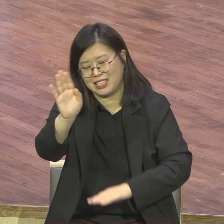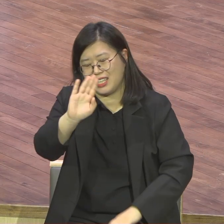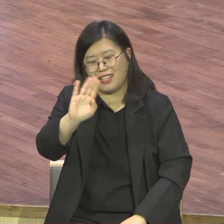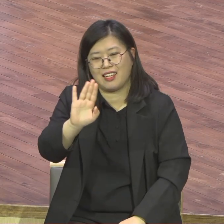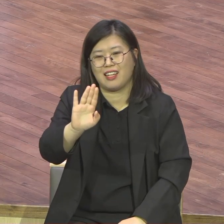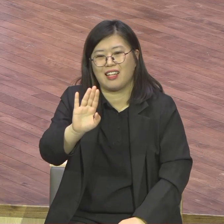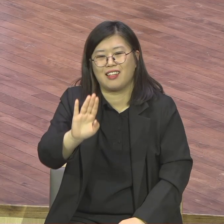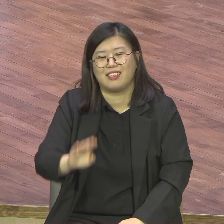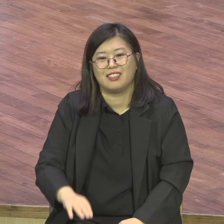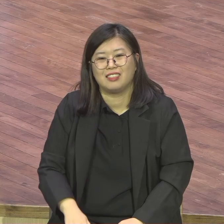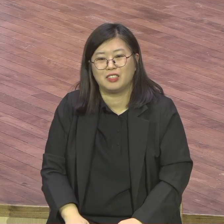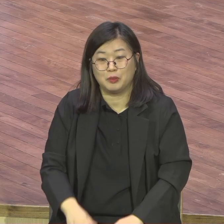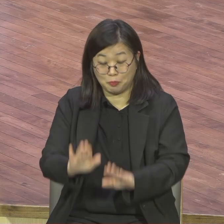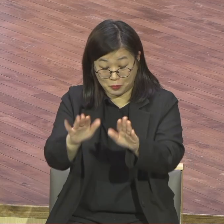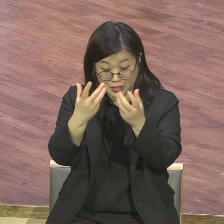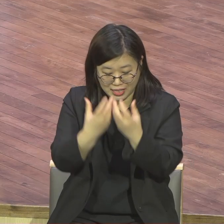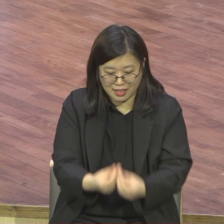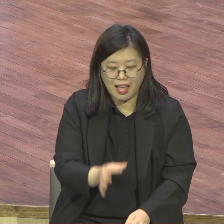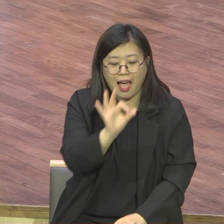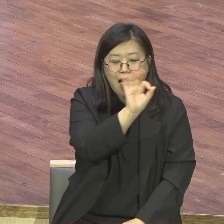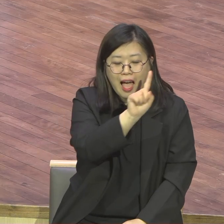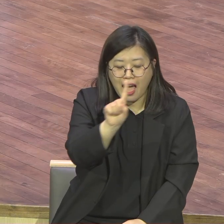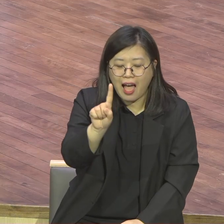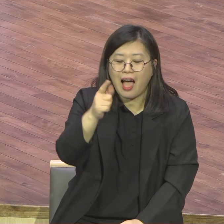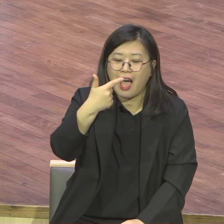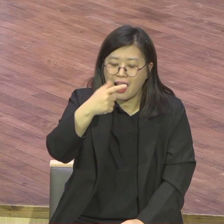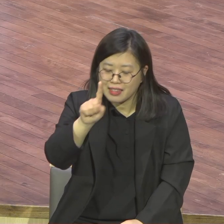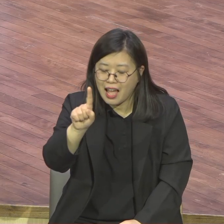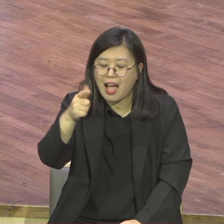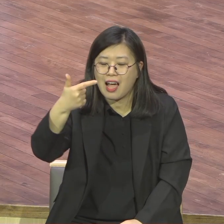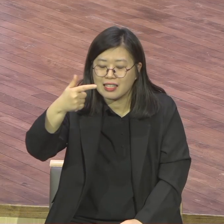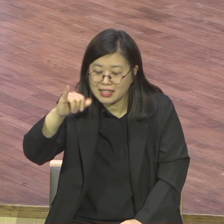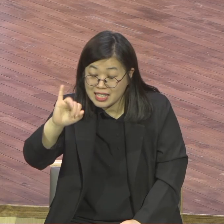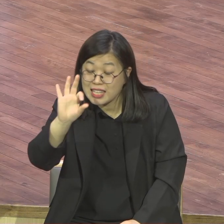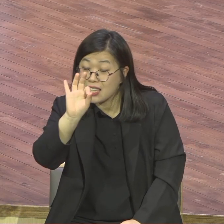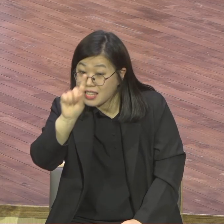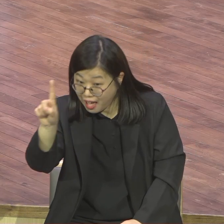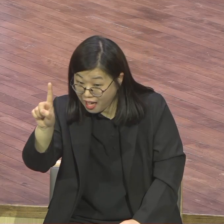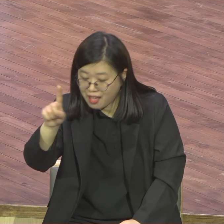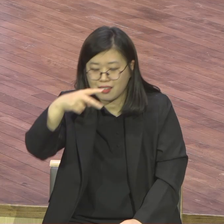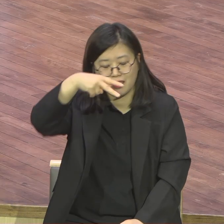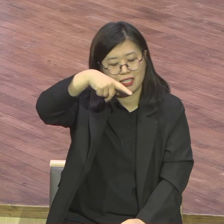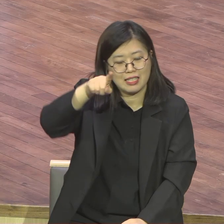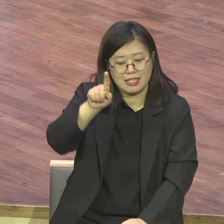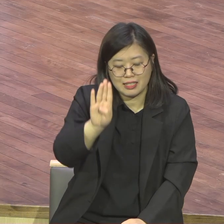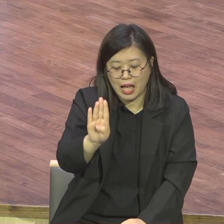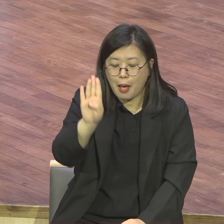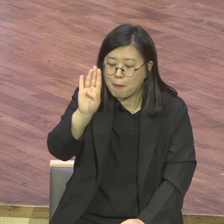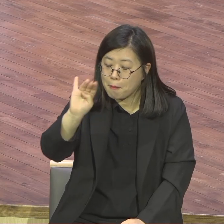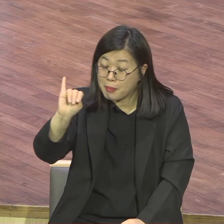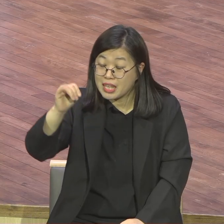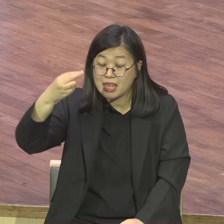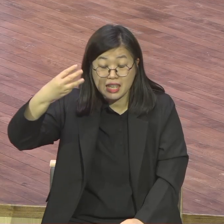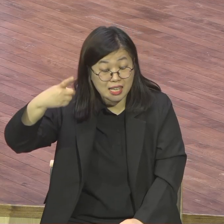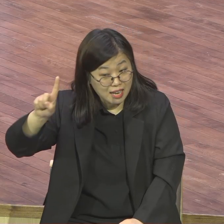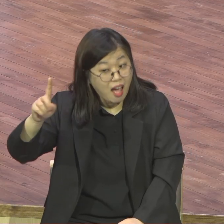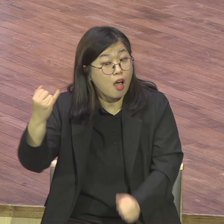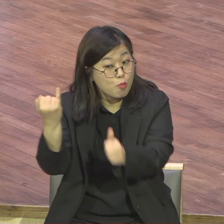아나니아 삽비라가 헌신 안 한 게 아니라고요. 아나니아 삽비라도 바나바처럼 헌신이었습니다. 바나바가 딱